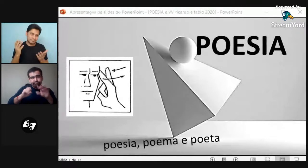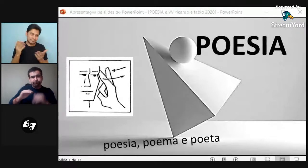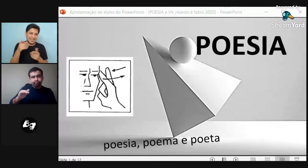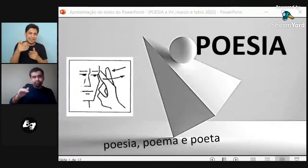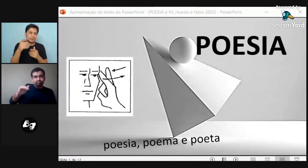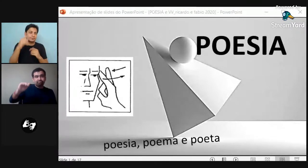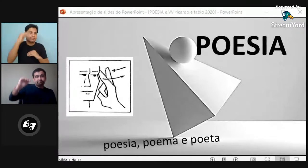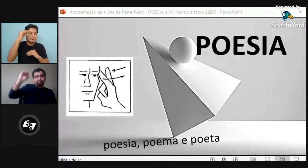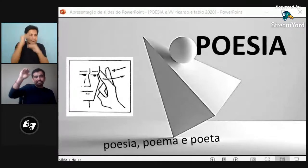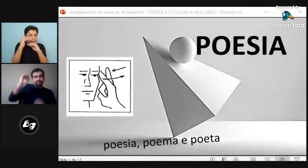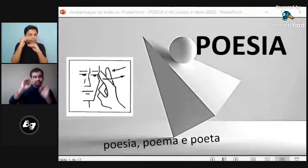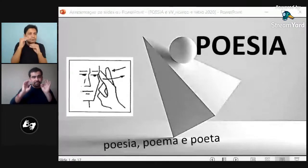entonces hoy